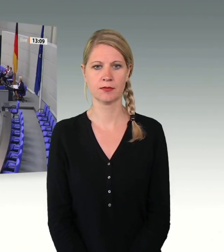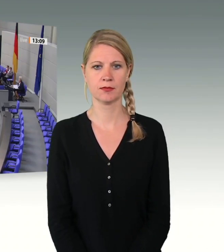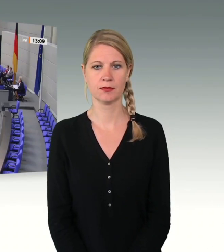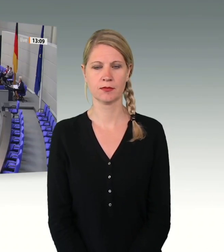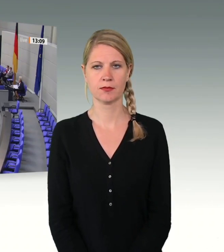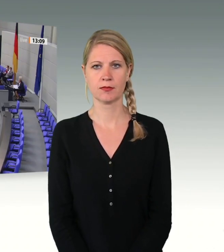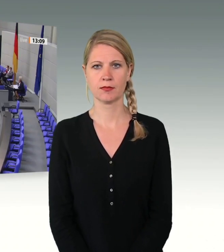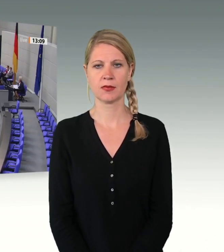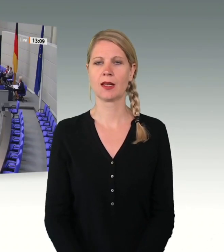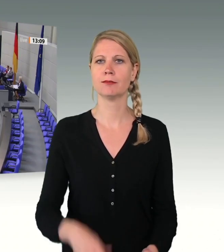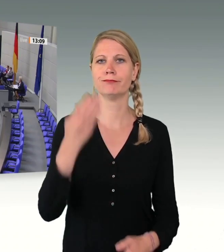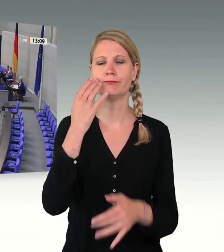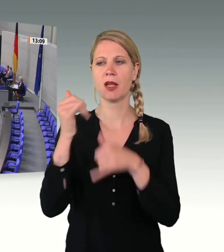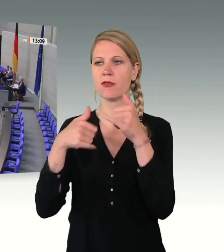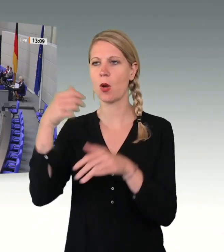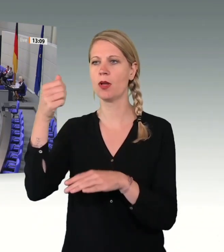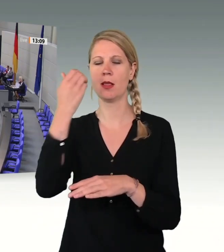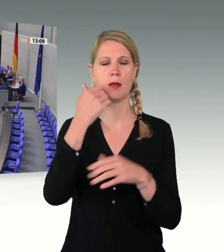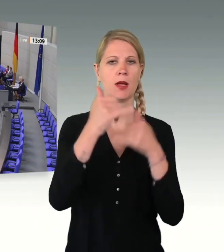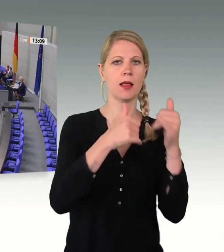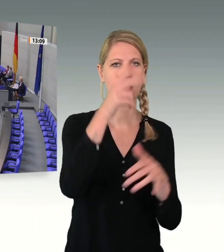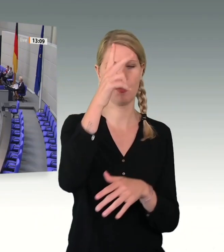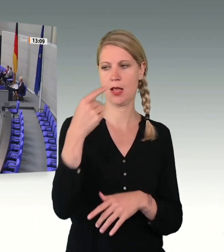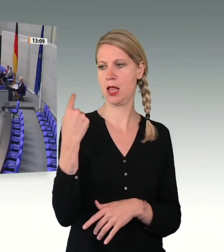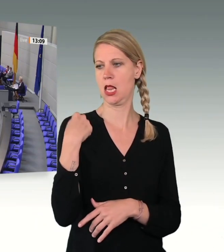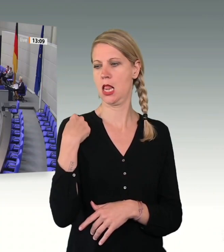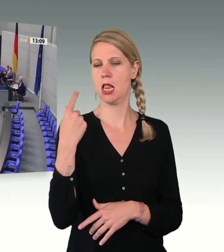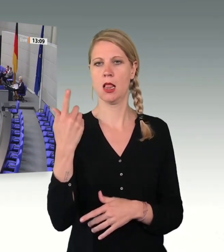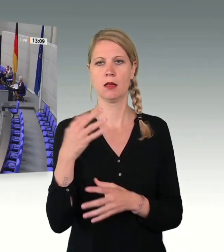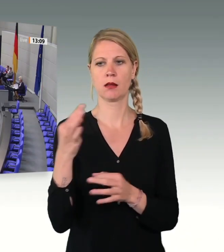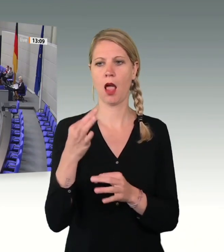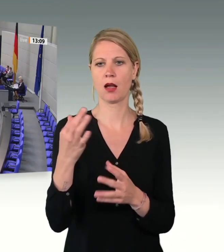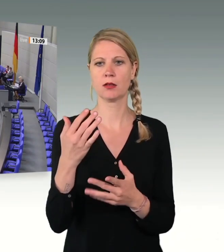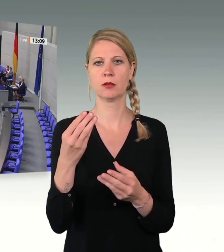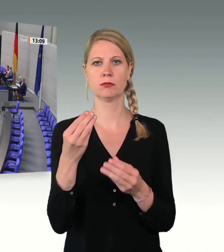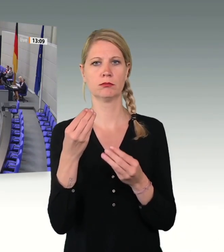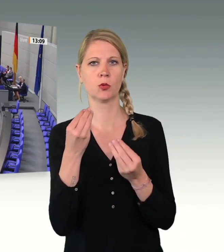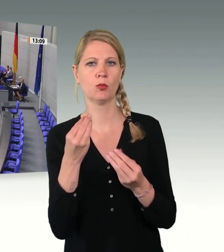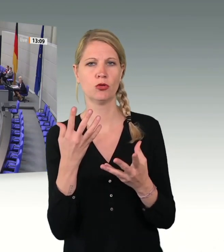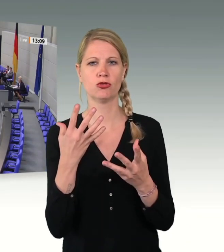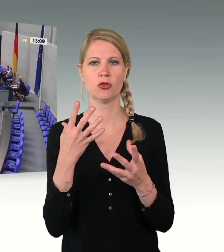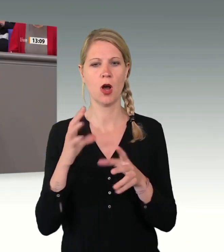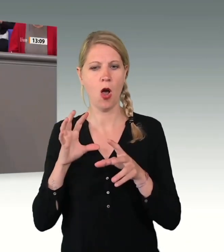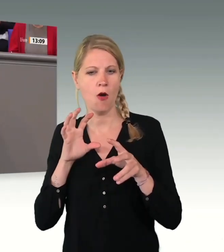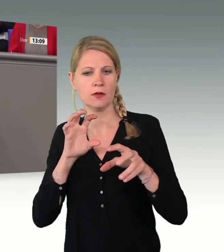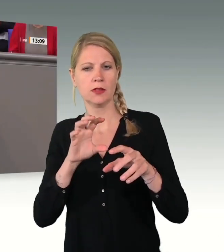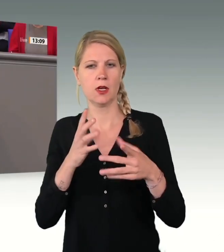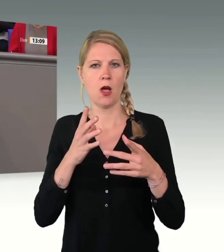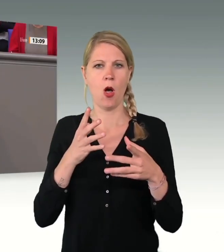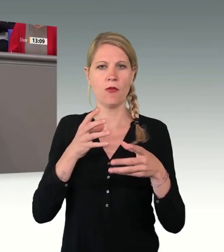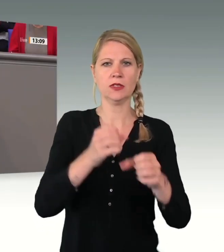Frau Präsidentin! Meine Damen und Herren, in diesen Tagen ist viel von Offensiven die Rede, von schweren Waffen,